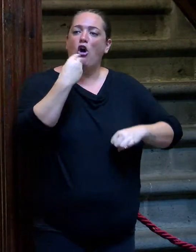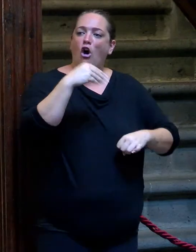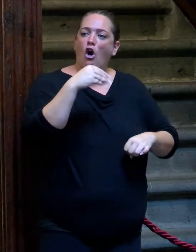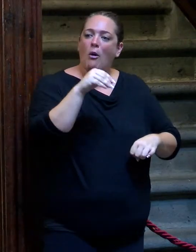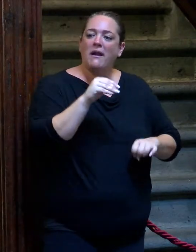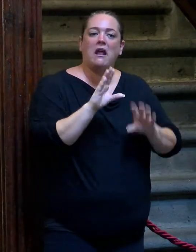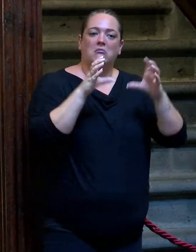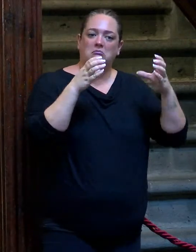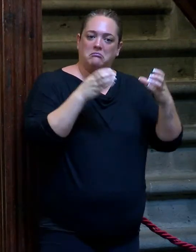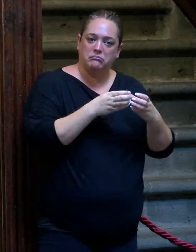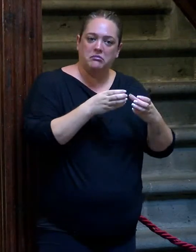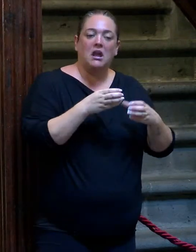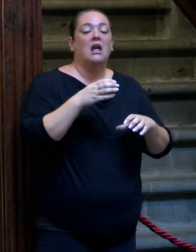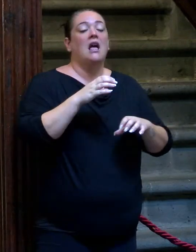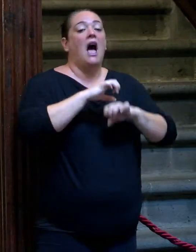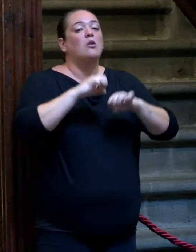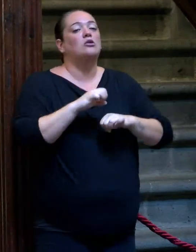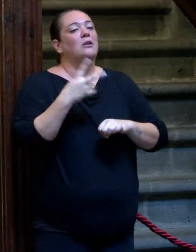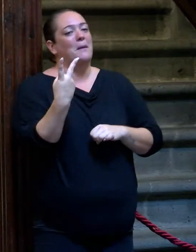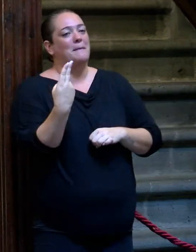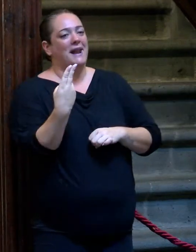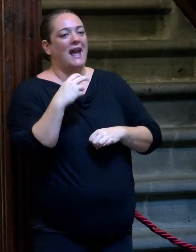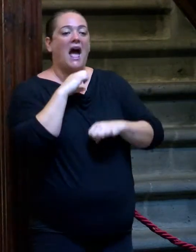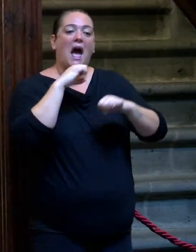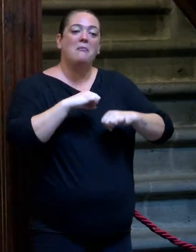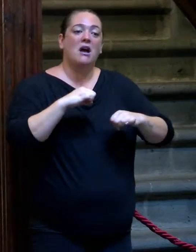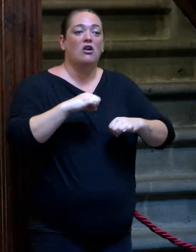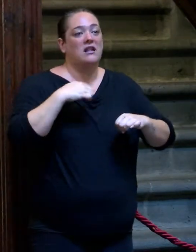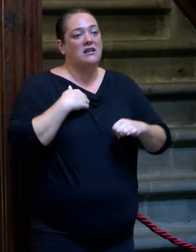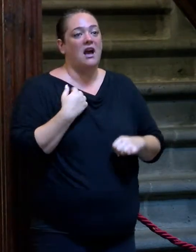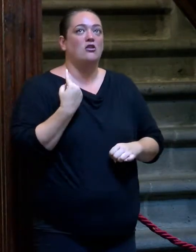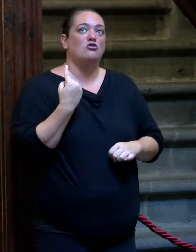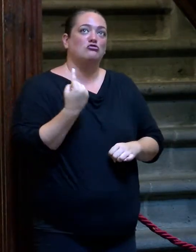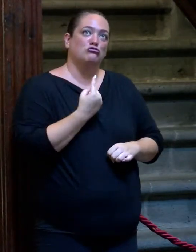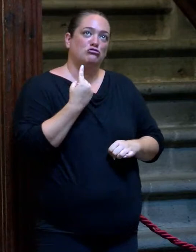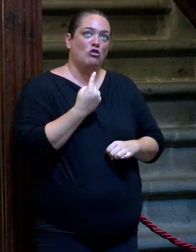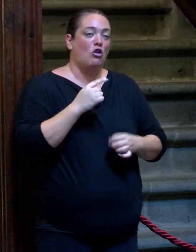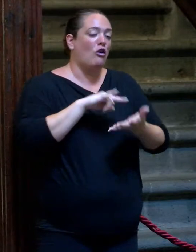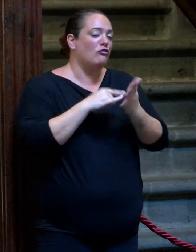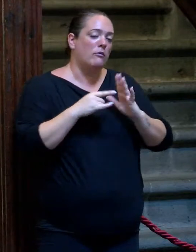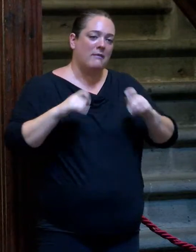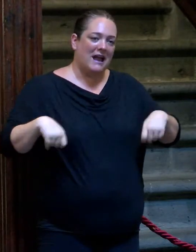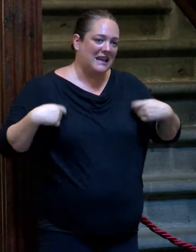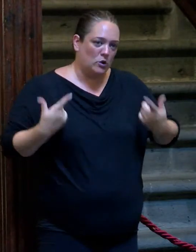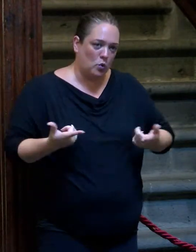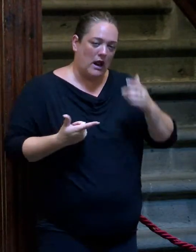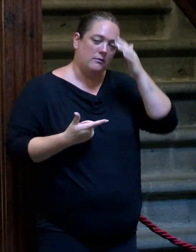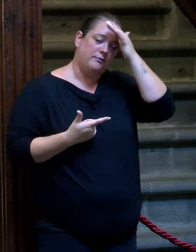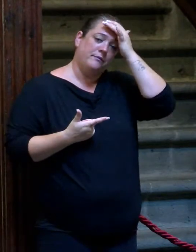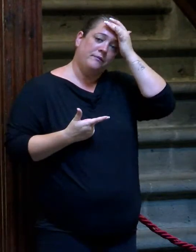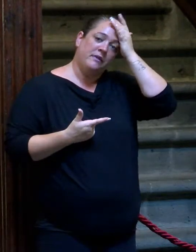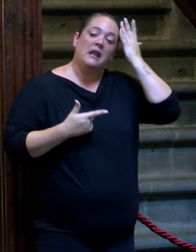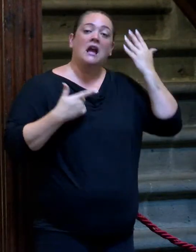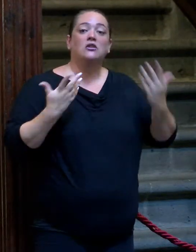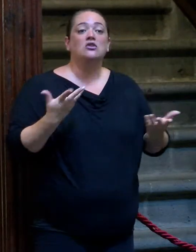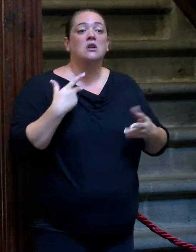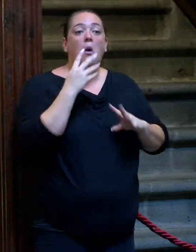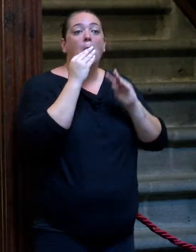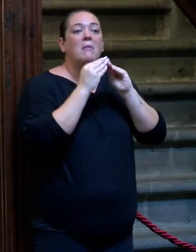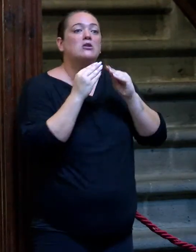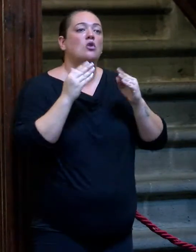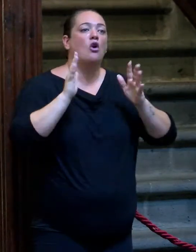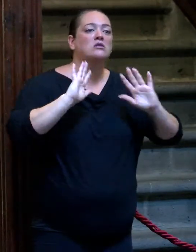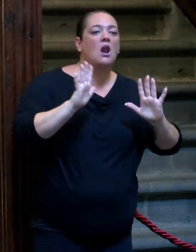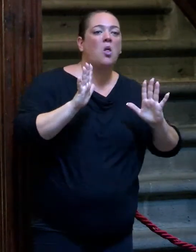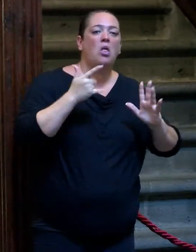pandilla, de adultos en pareja. Cuando vamos a hacernos mayores, nos vamos quedando más solos, de modo natural. Entonces, claro, ¿cómo me voy a negar a un beso y a un